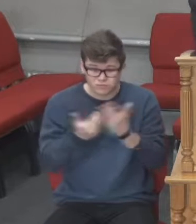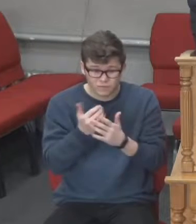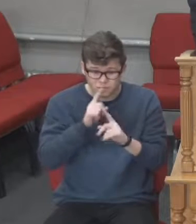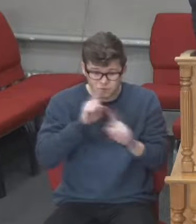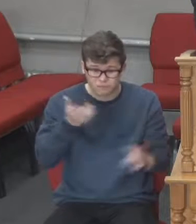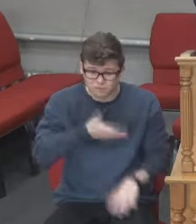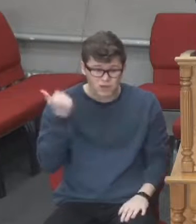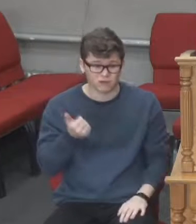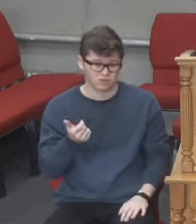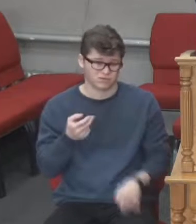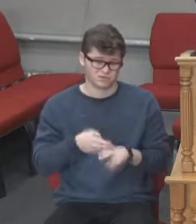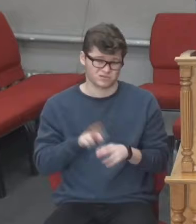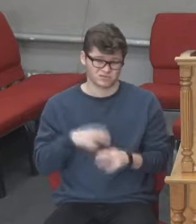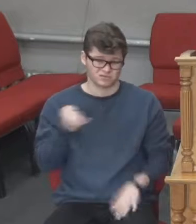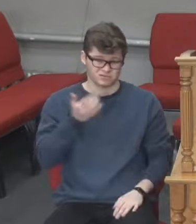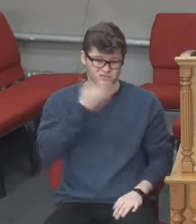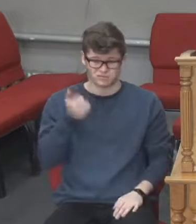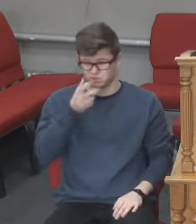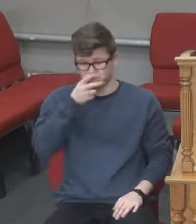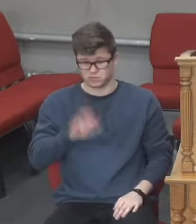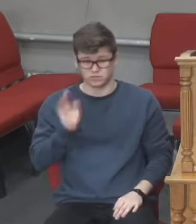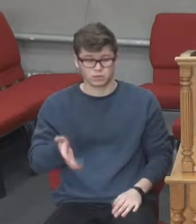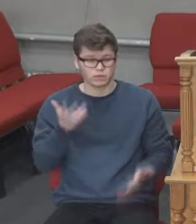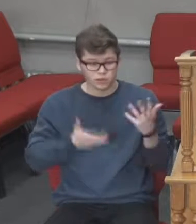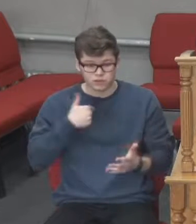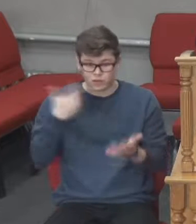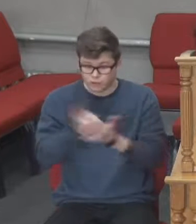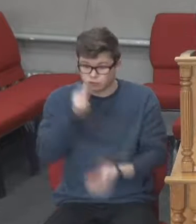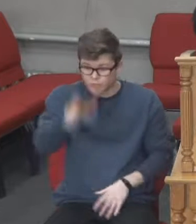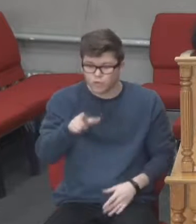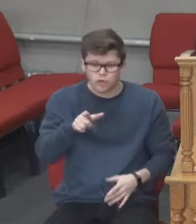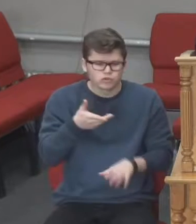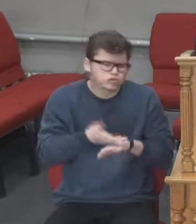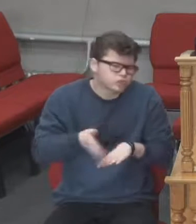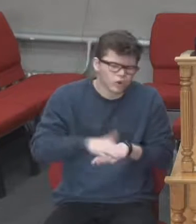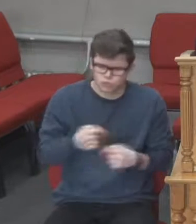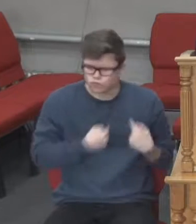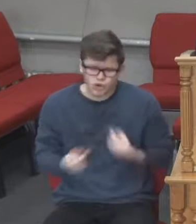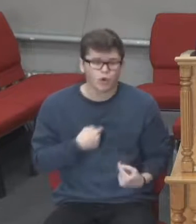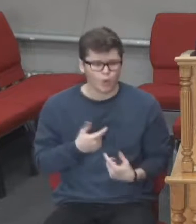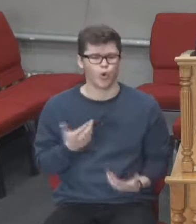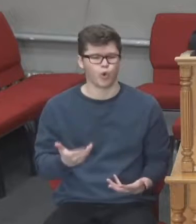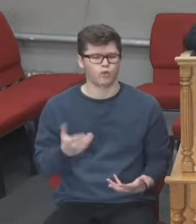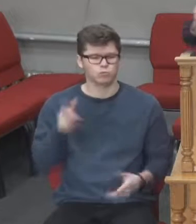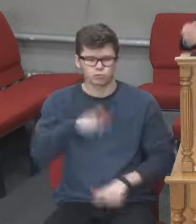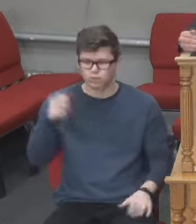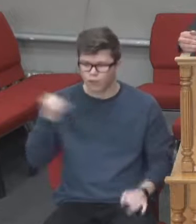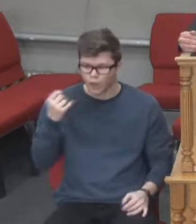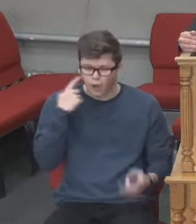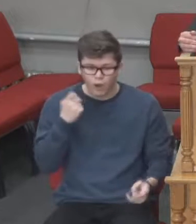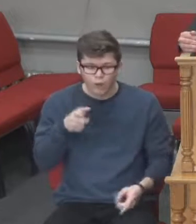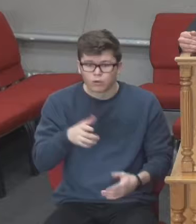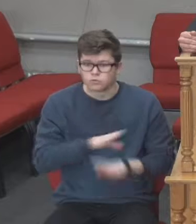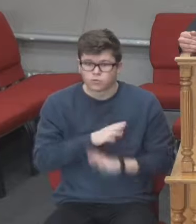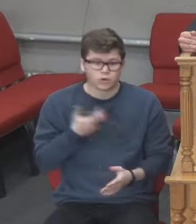знайдуть хворих там, які вмерли, які там в тяжких муках були, не буде хорошого сюжету. Тому будьте